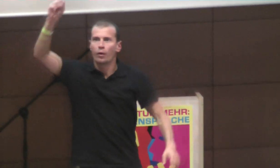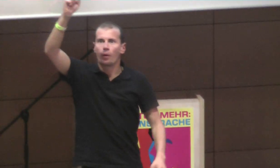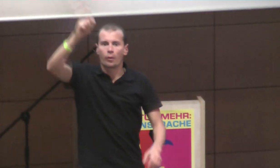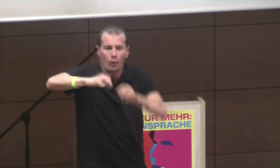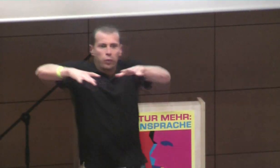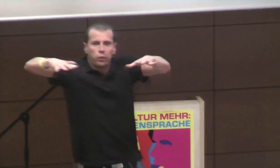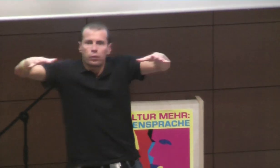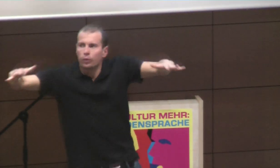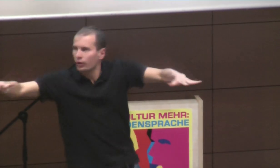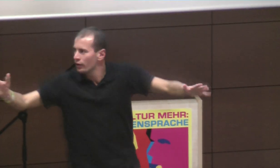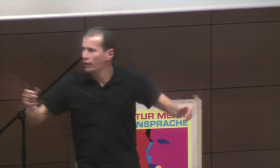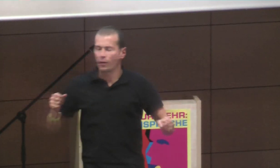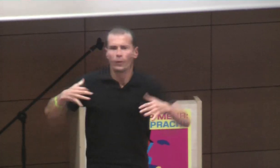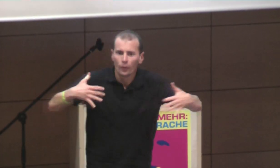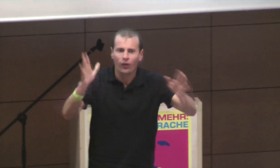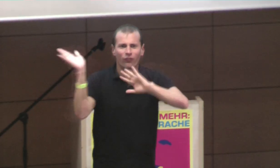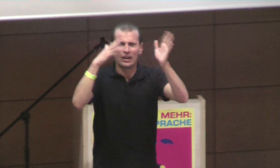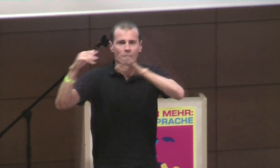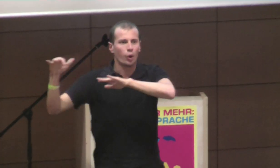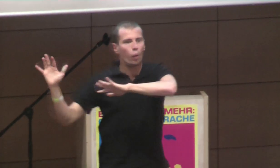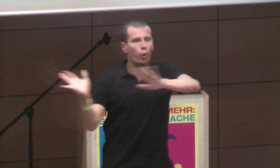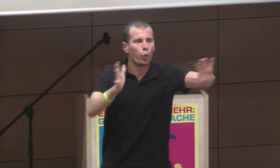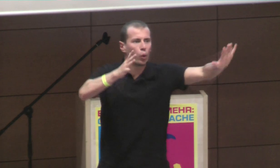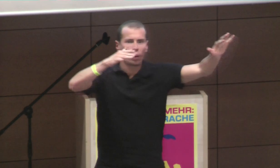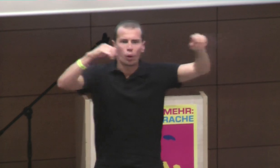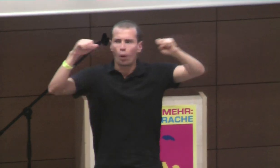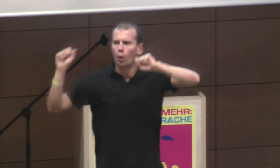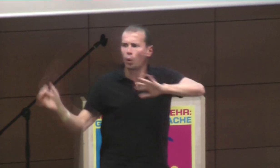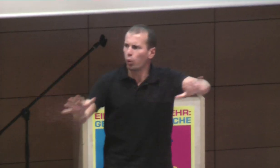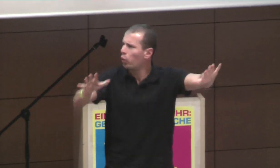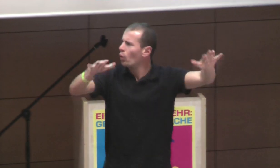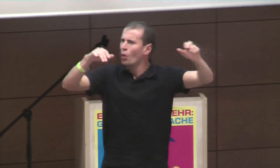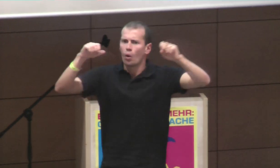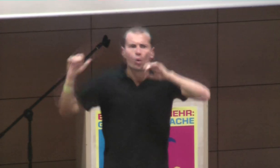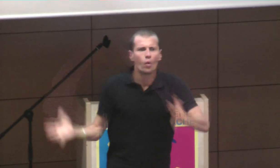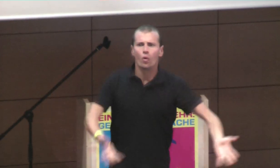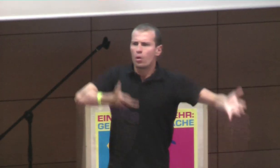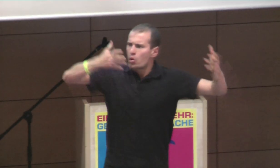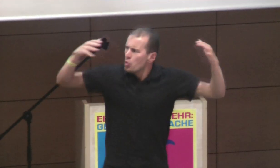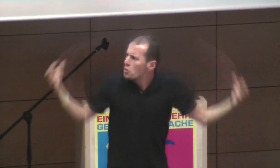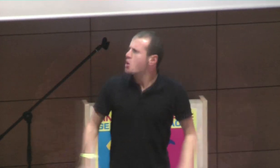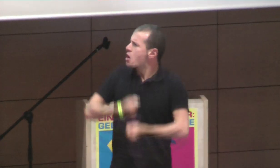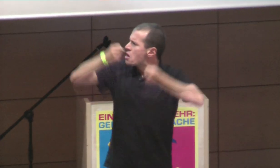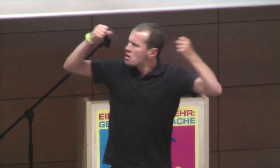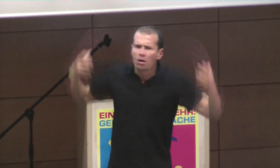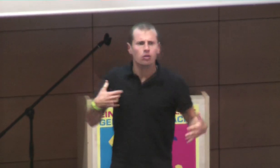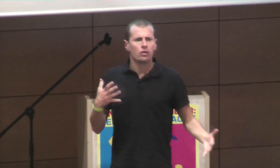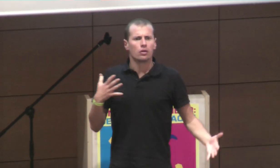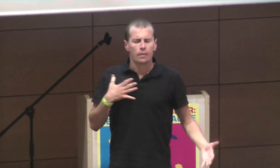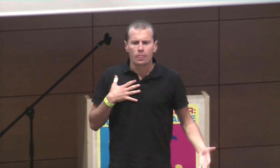wir haben dann, weiter in Kontakt geblieben, ja, und da ging es auf einmal wirklich los, dass ich was,